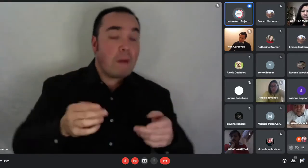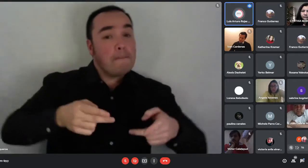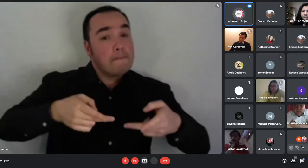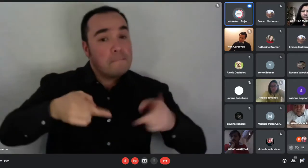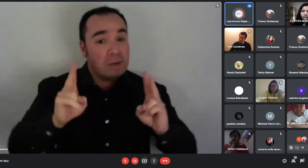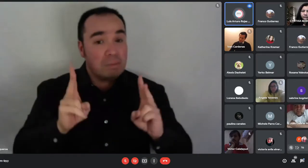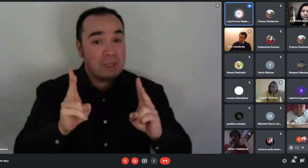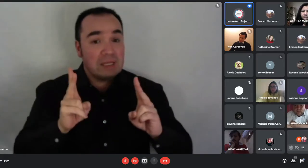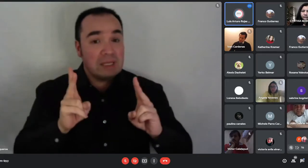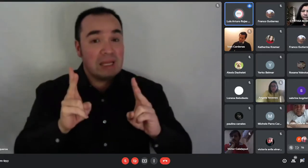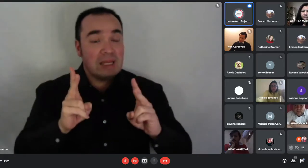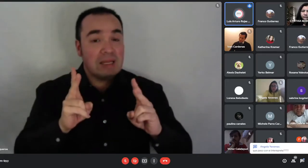100%.